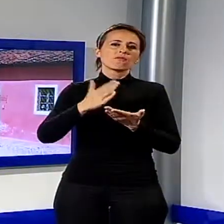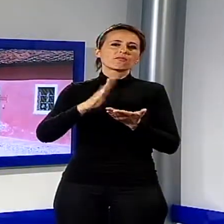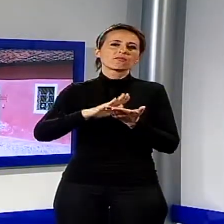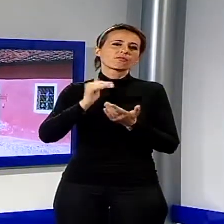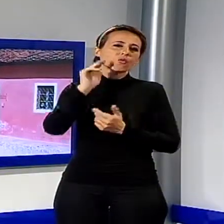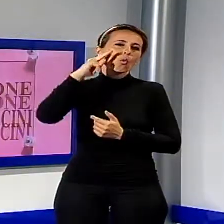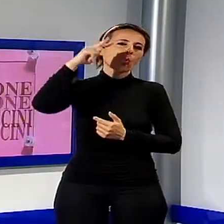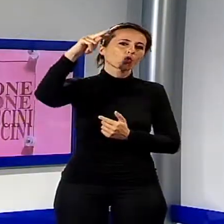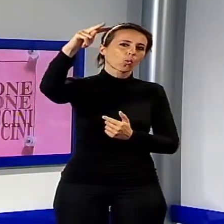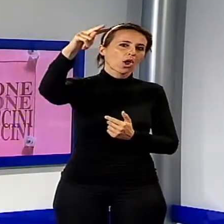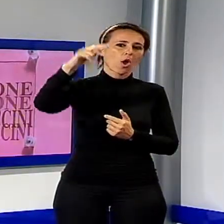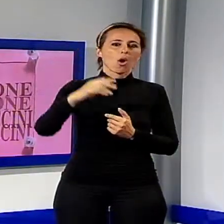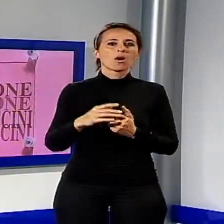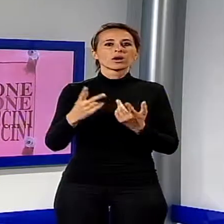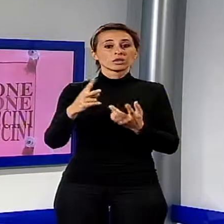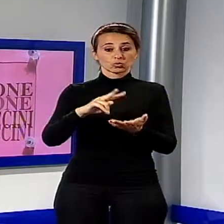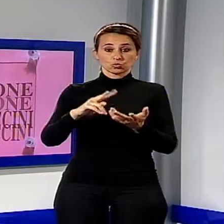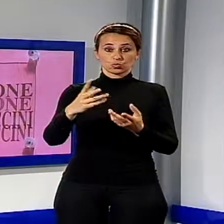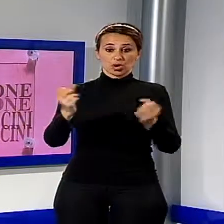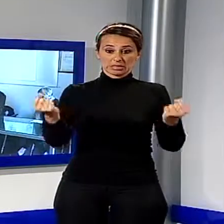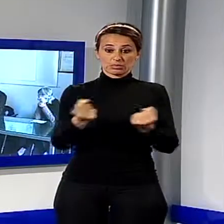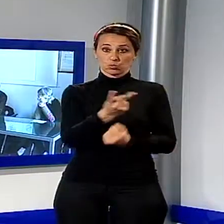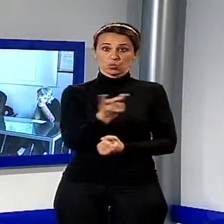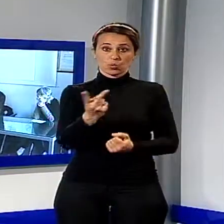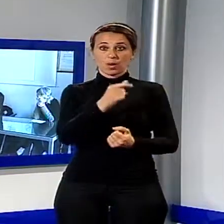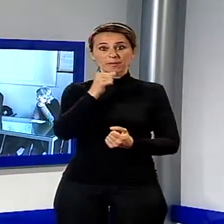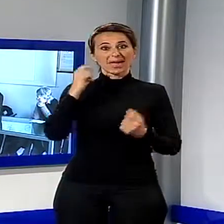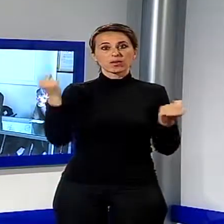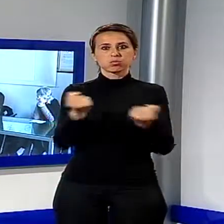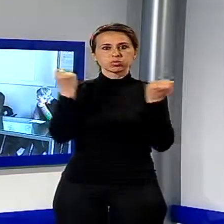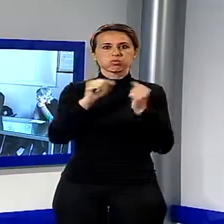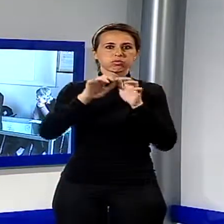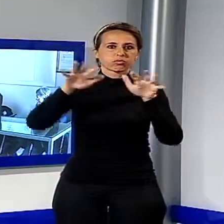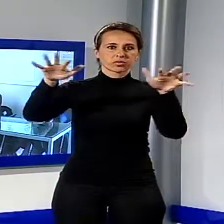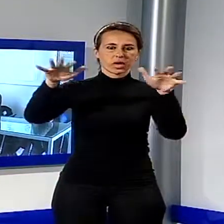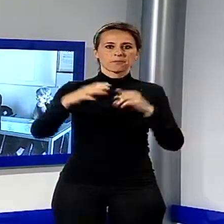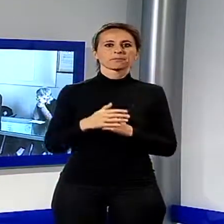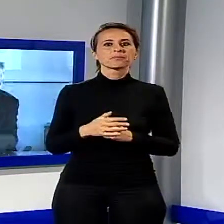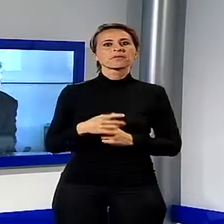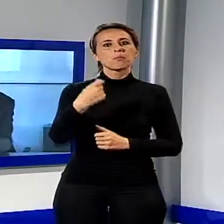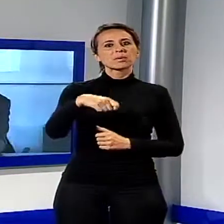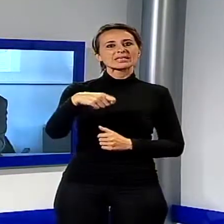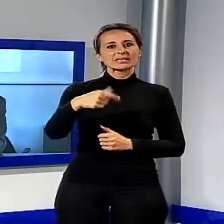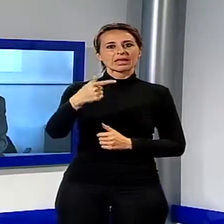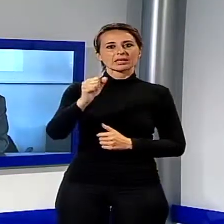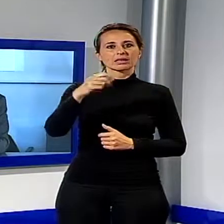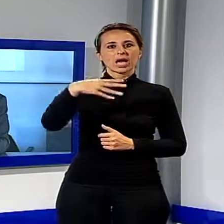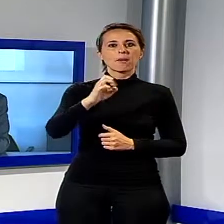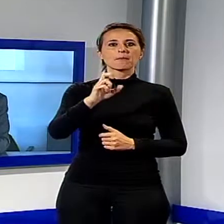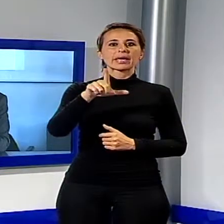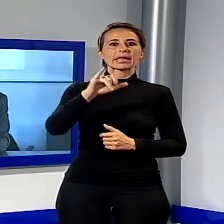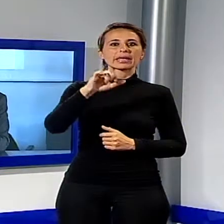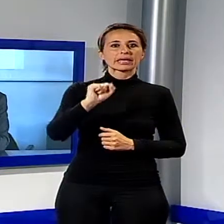presenta due nuovi strumenti di promozione. Sono stati il presidente Alessandro Tambellini e il direttore della Fondazione Massimo